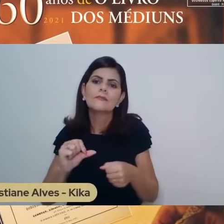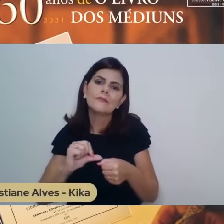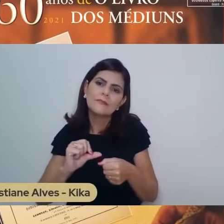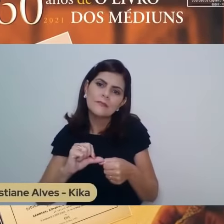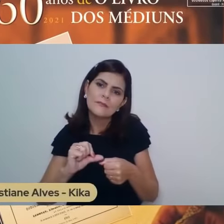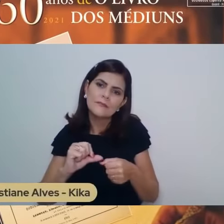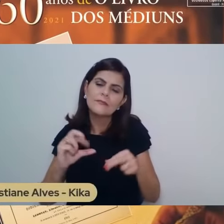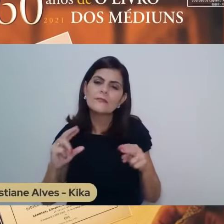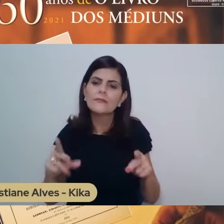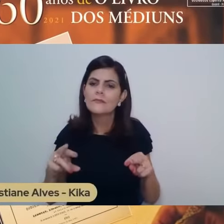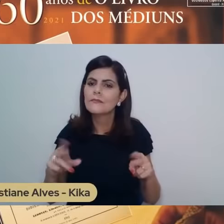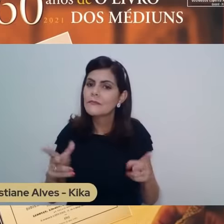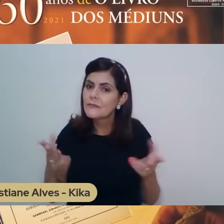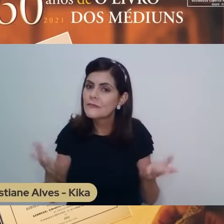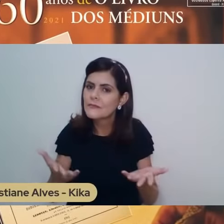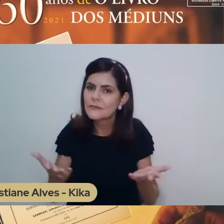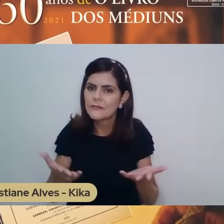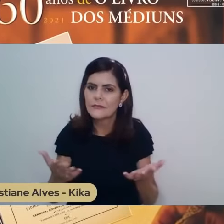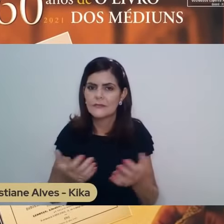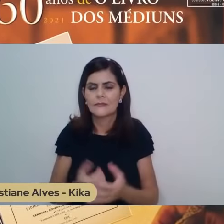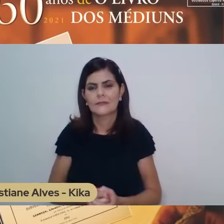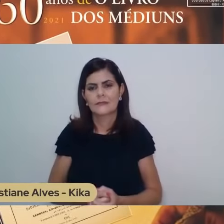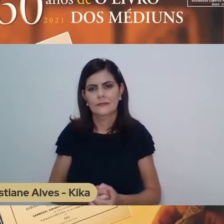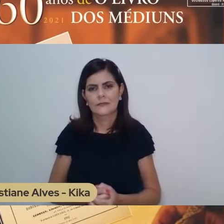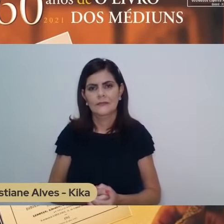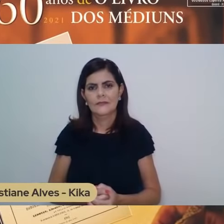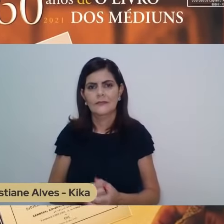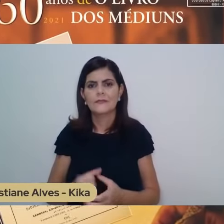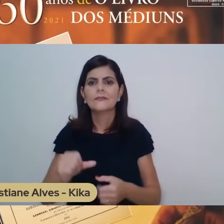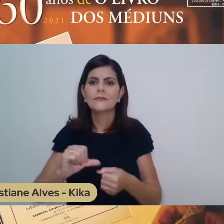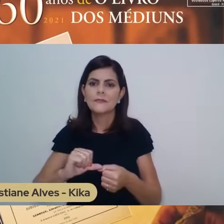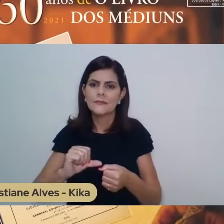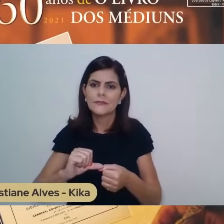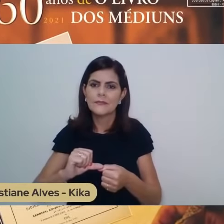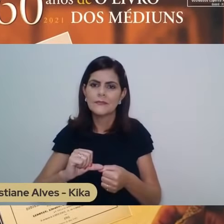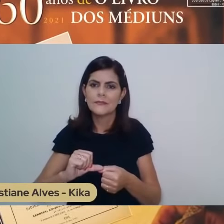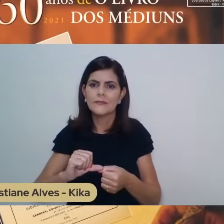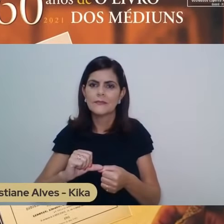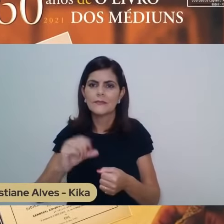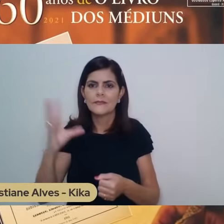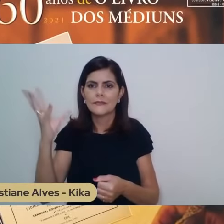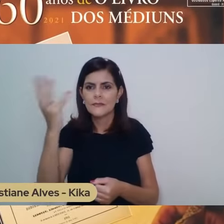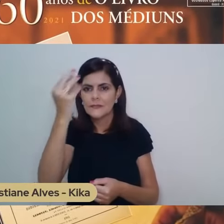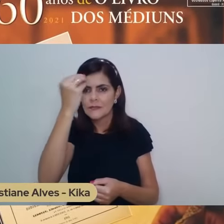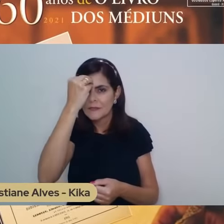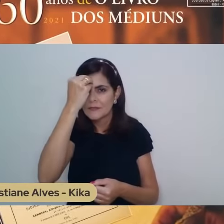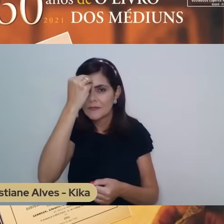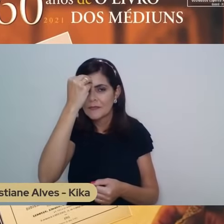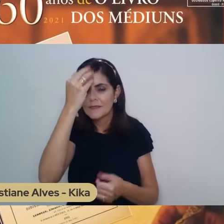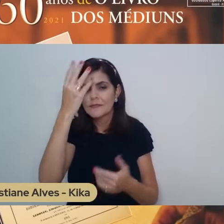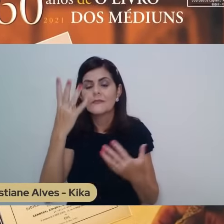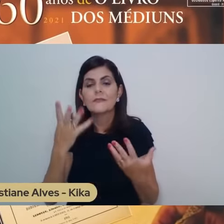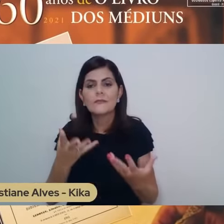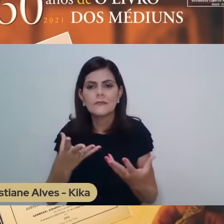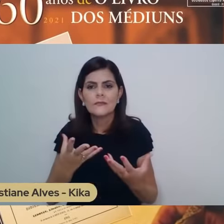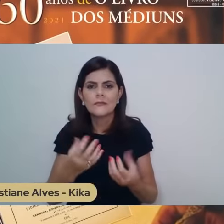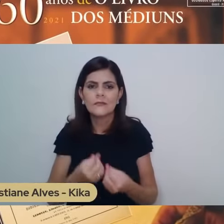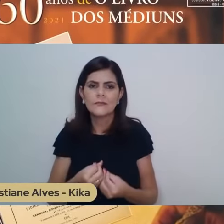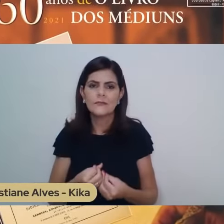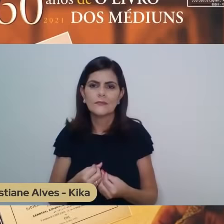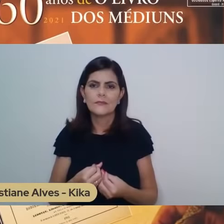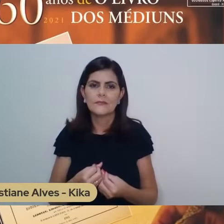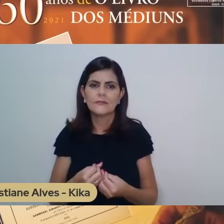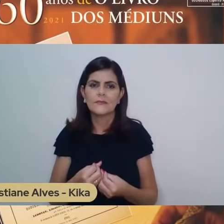mediunidade justamente esse recurso redentor. a mediunidade que em si mesmo é neutra,